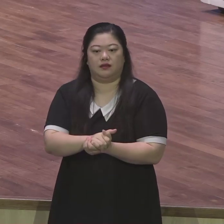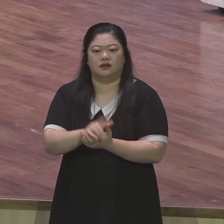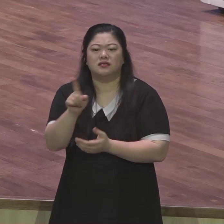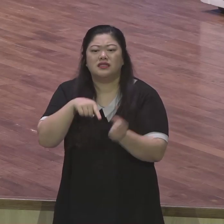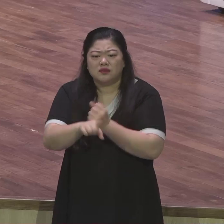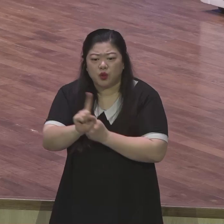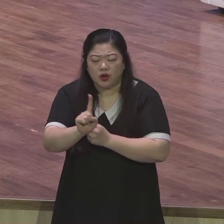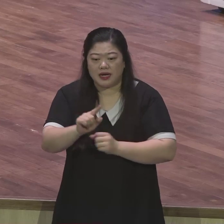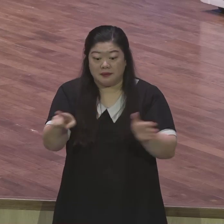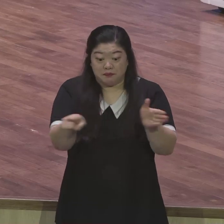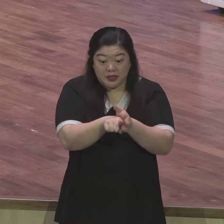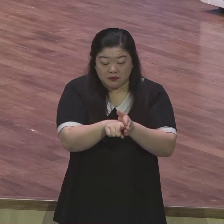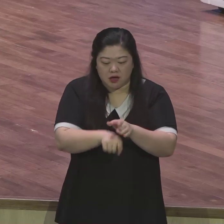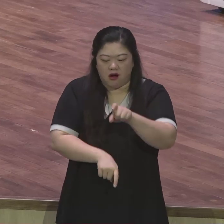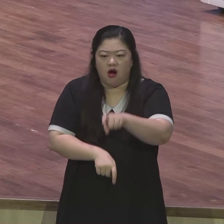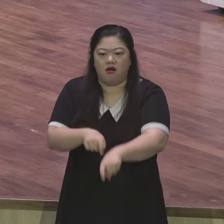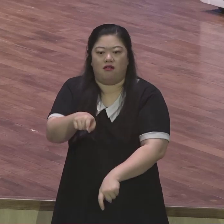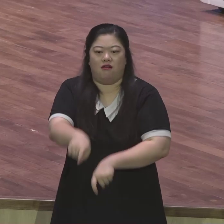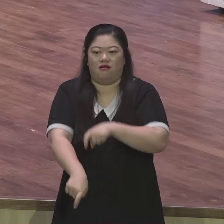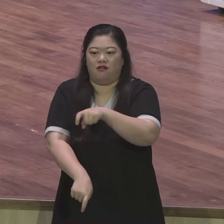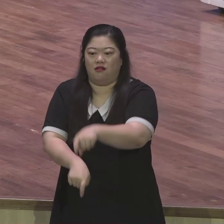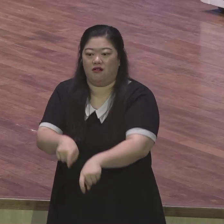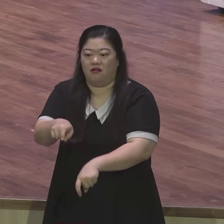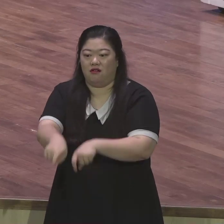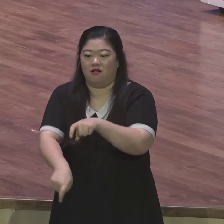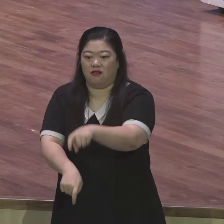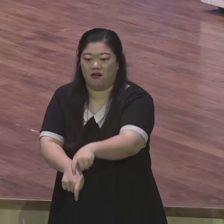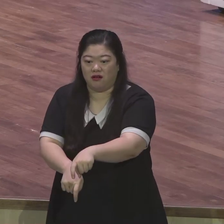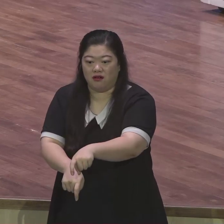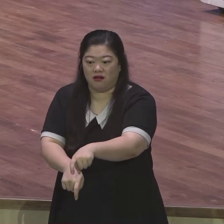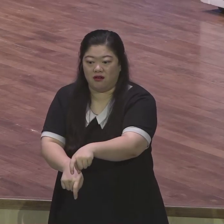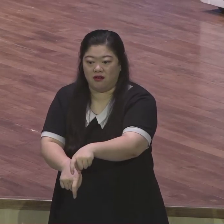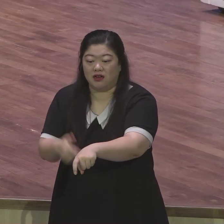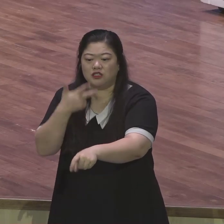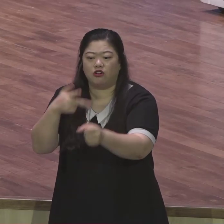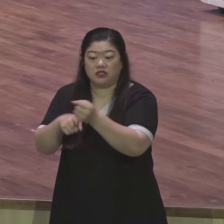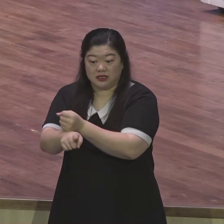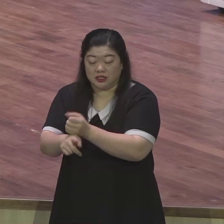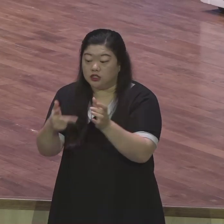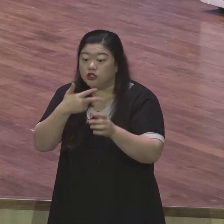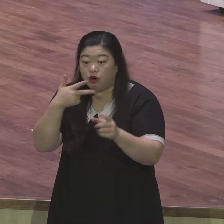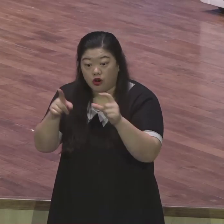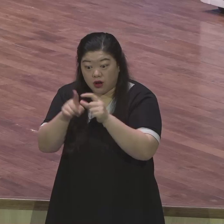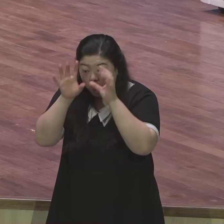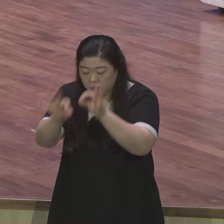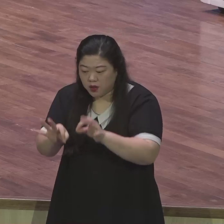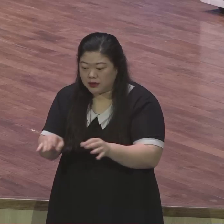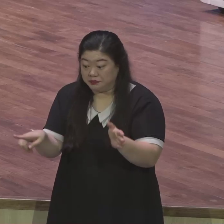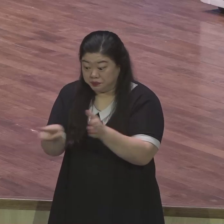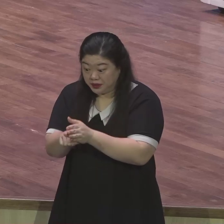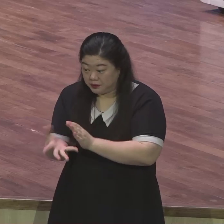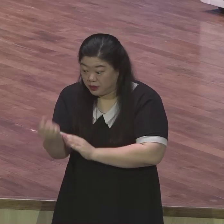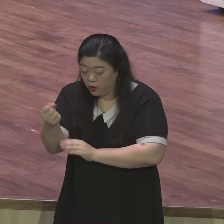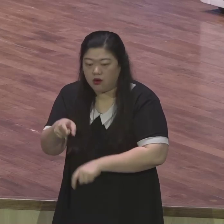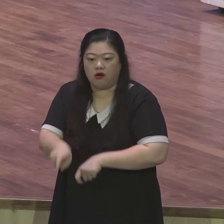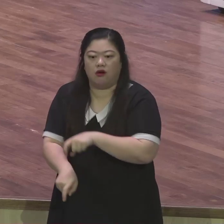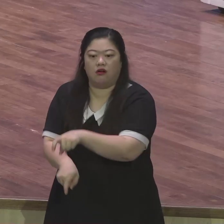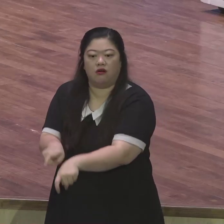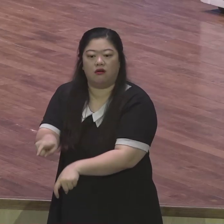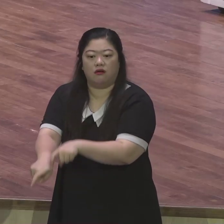어떤 믿음을 가지고 사느냐에 따라 그 사람의 삶은 완전 달라지게 되어 있습니다 그래서 교회는 특별히, 우리